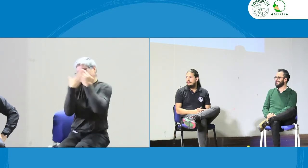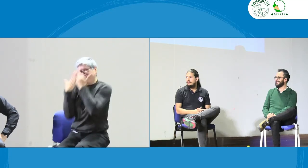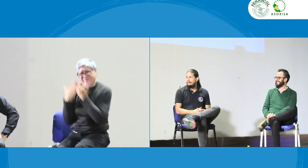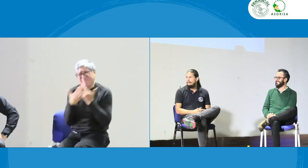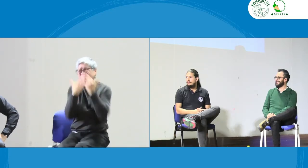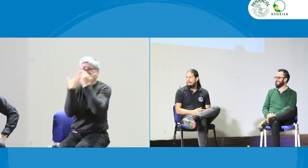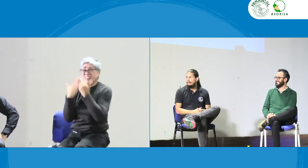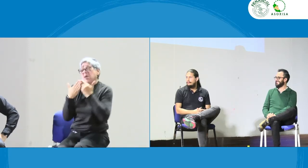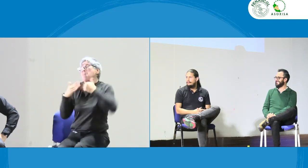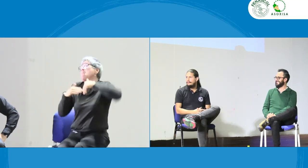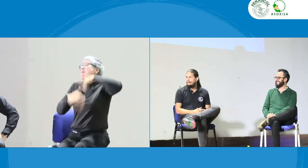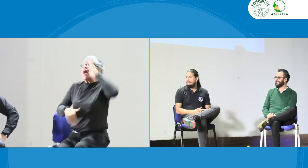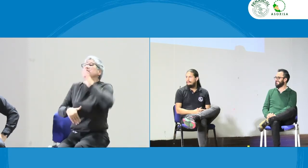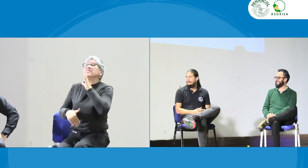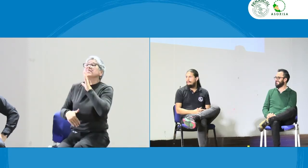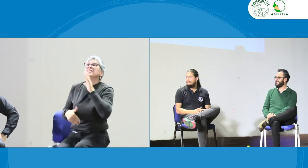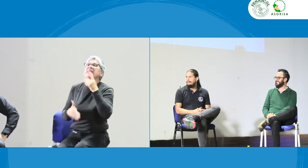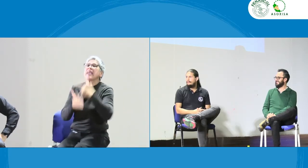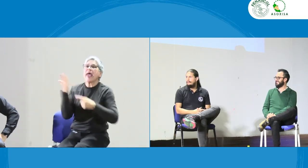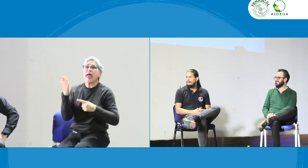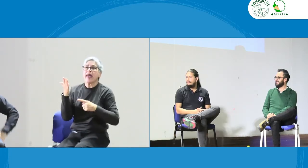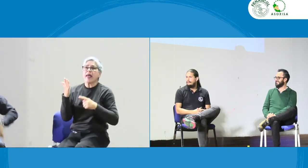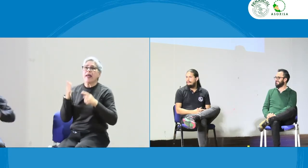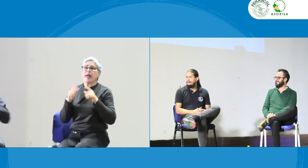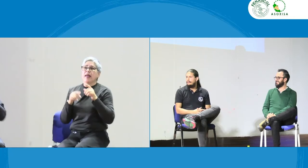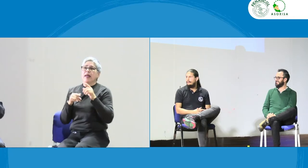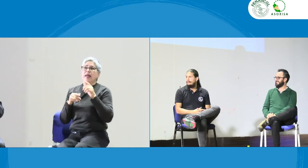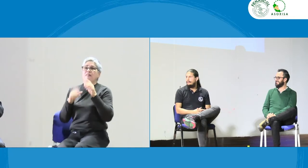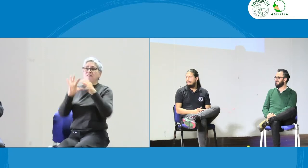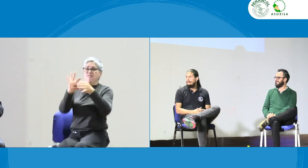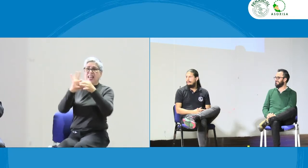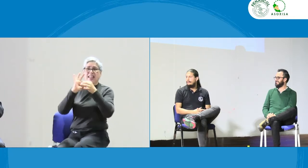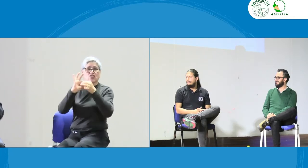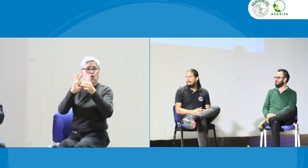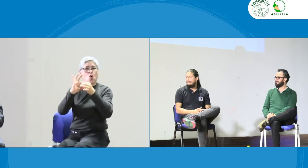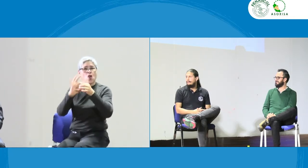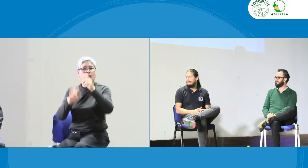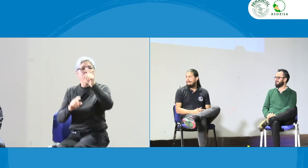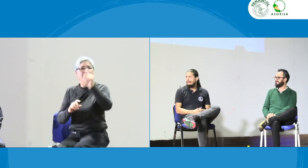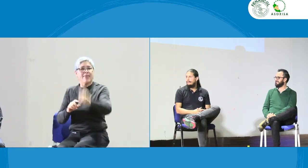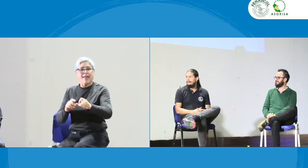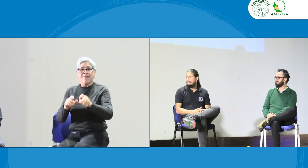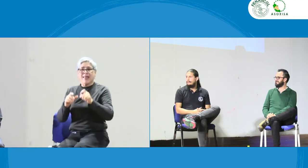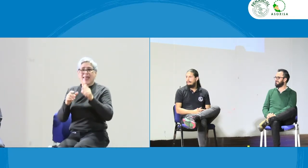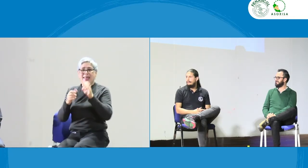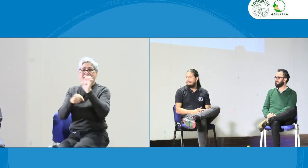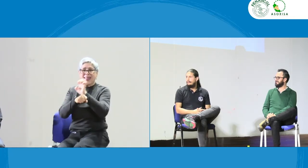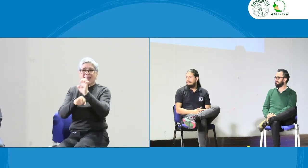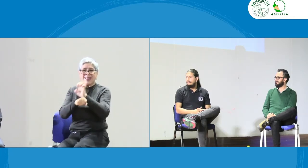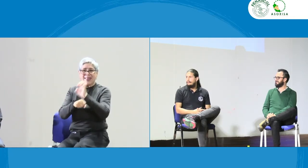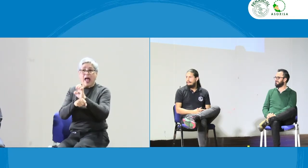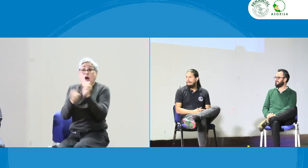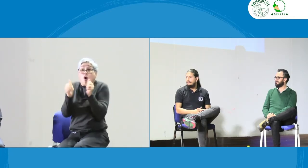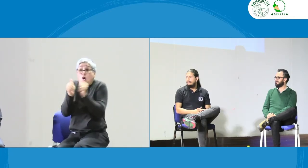se debe analizar, que se debe estudiar, y sobre todo pensar en que FENASCOR debe